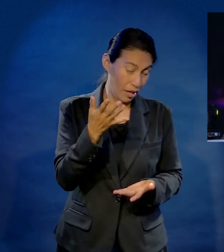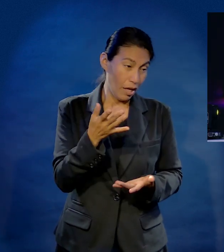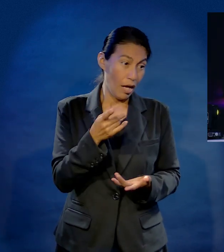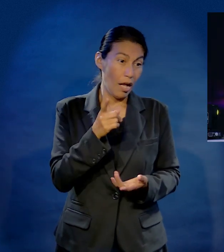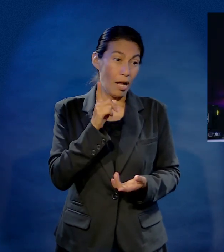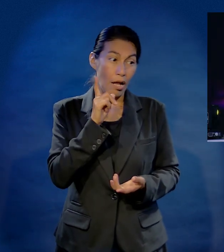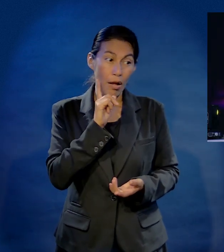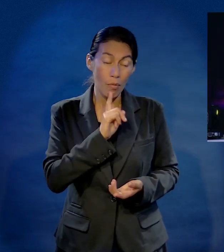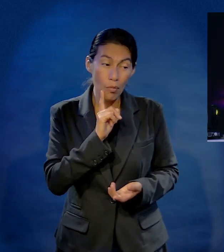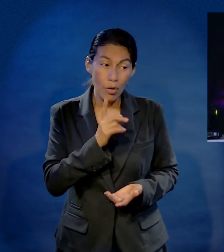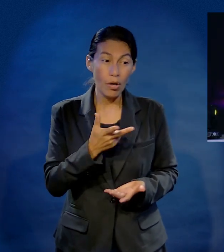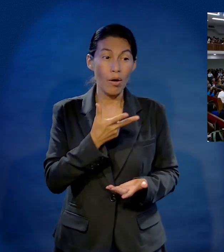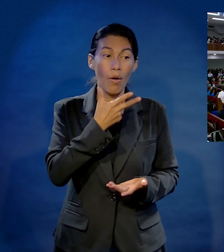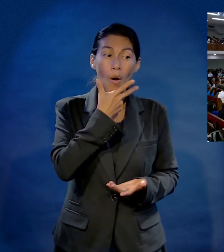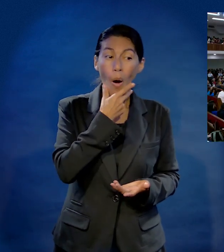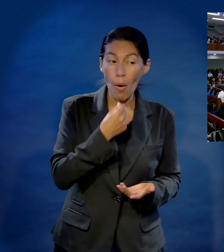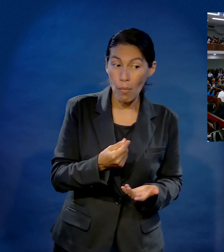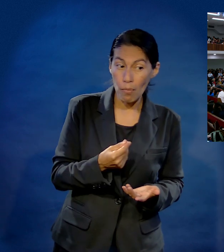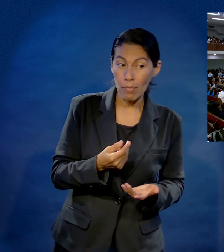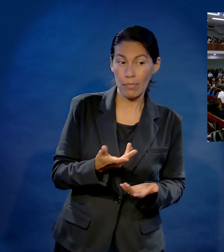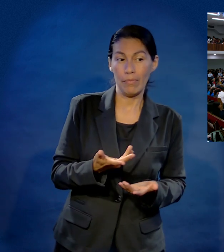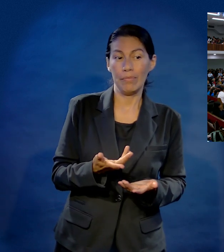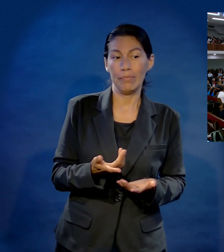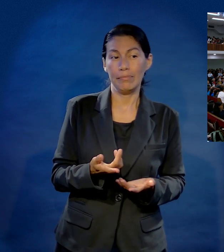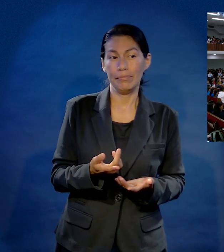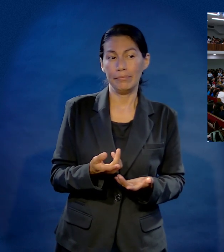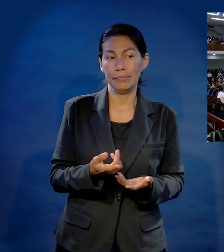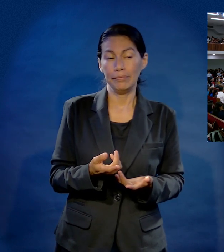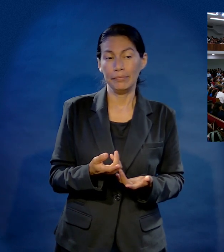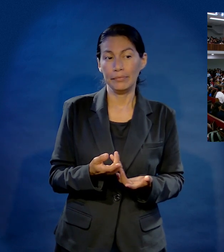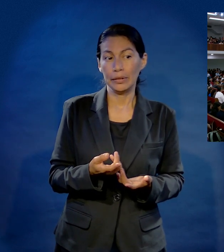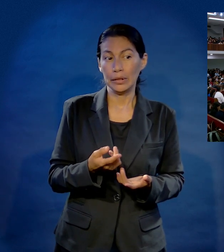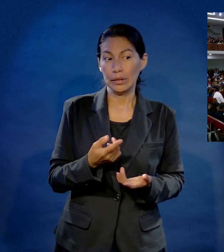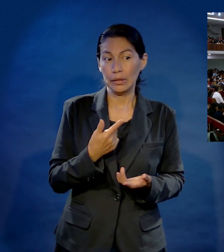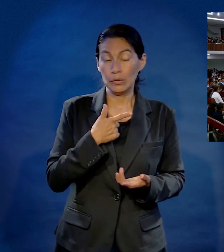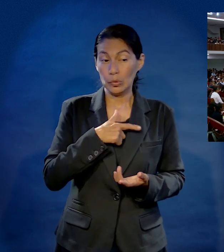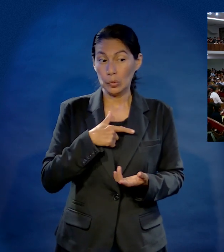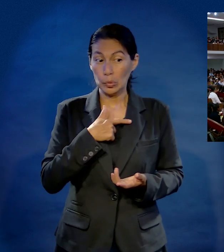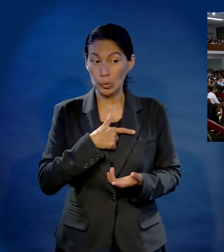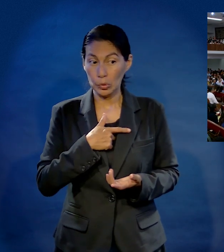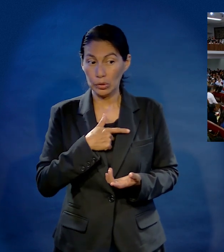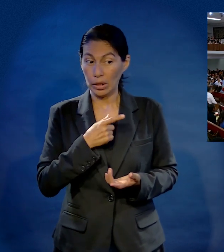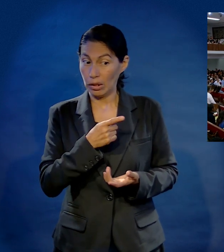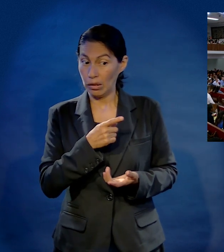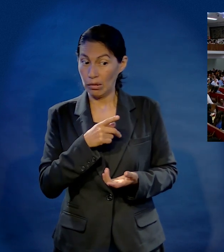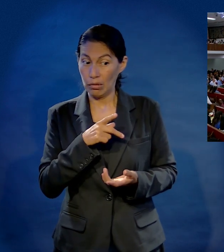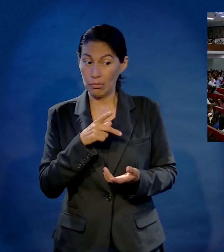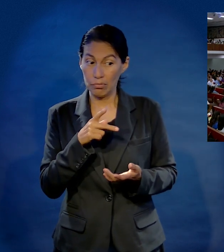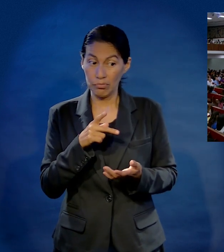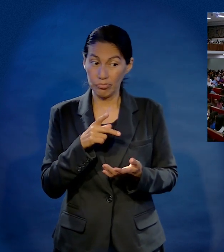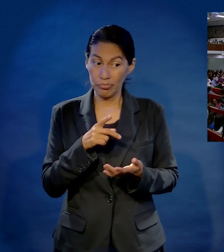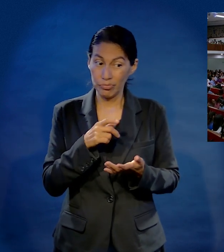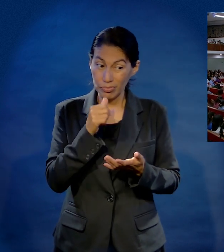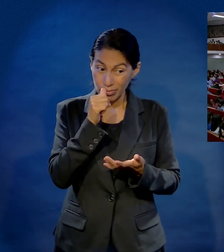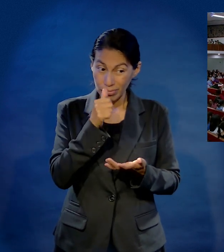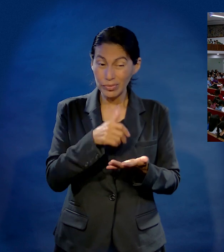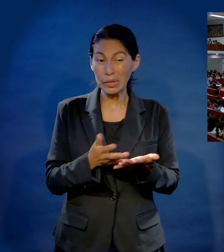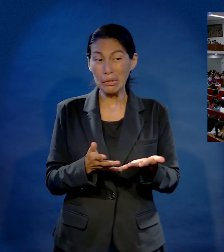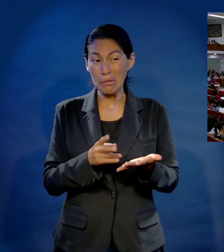¿La muchacha que hace latir mi corazón tiene vicios? Sí, pastor, uno chiquitito, pero ya me prometió que si nos